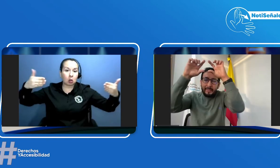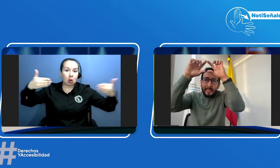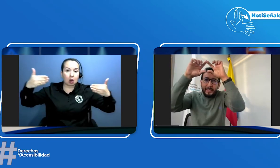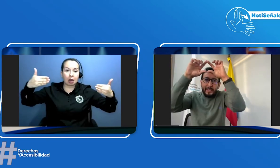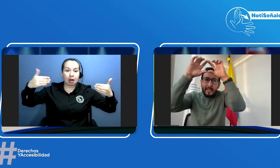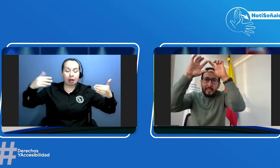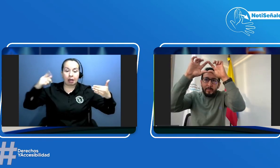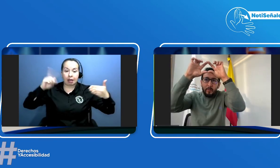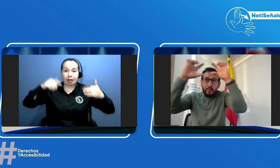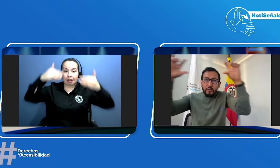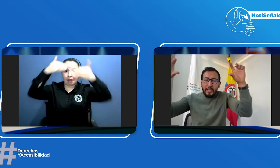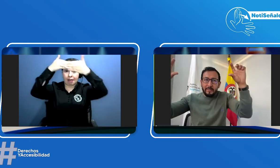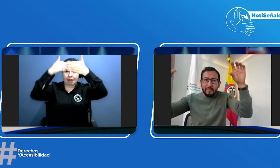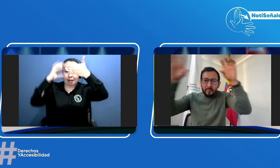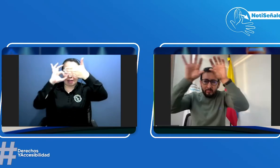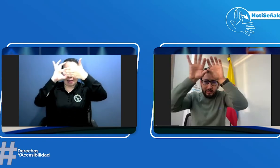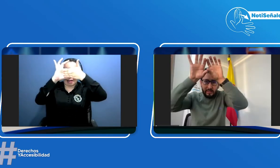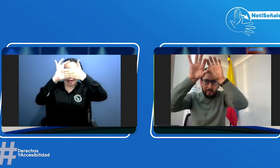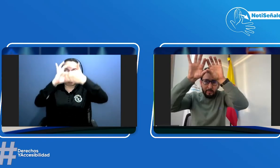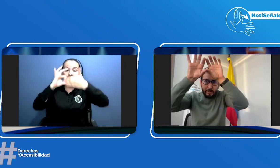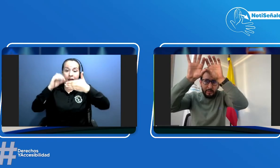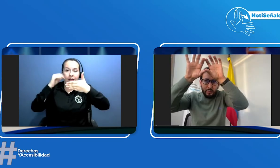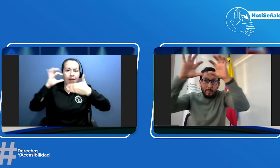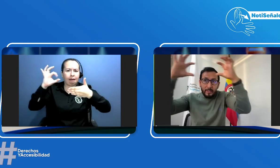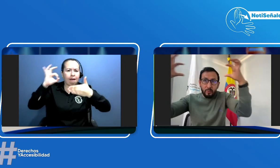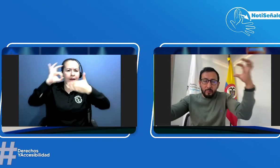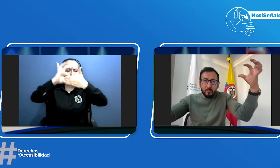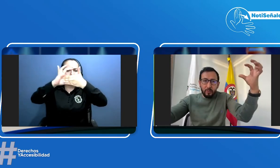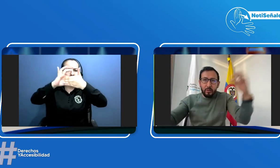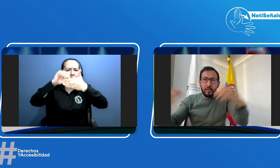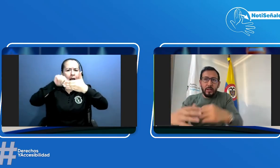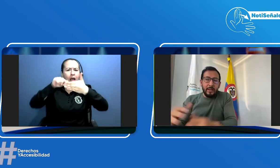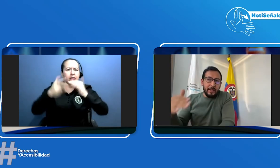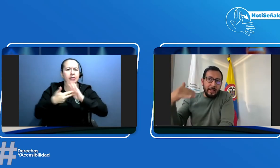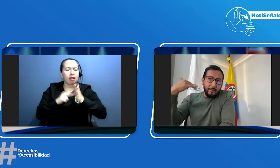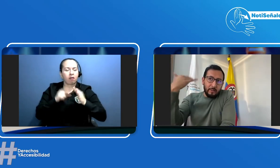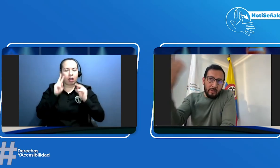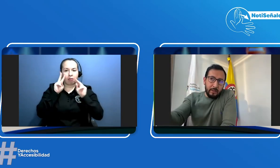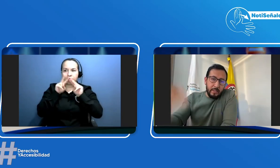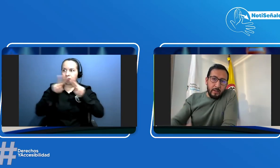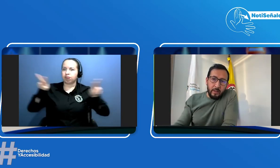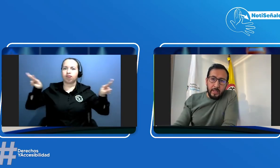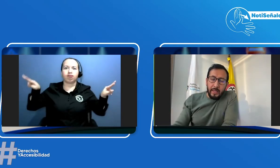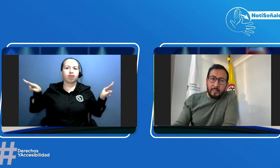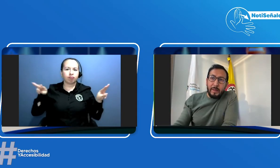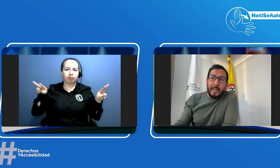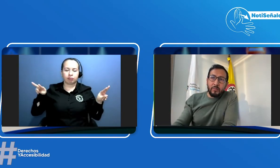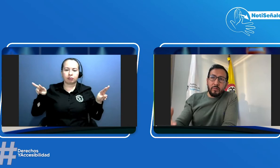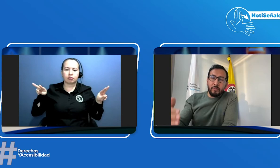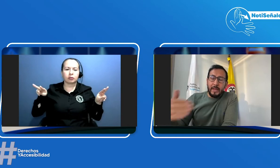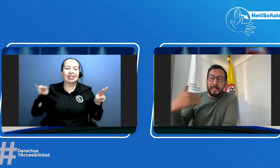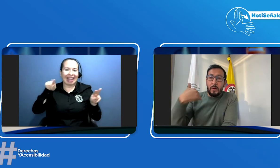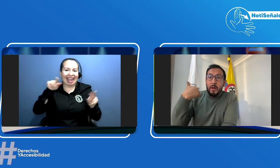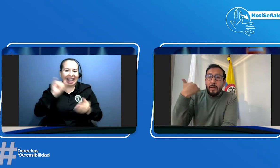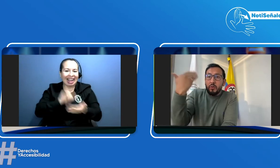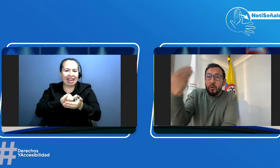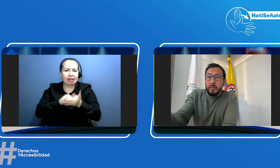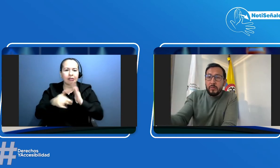en el espejo frontal que permite una mayor visión efectivamente es para eso para tener una mayor visión